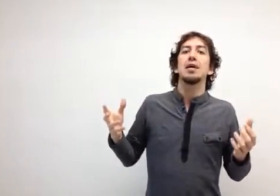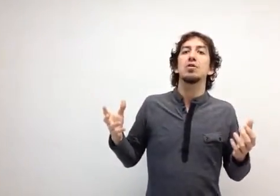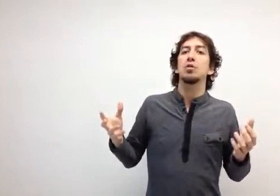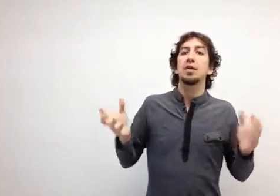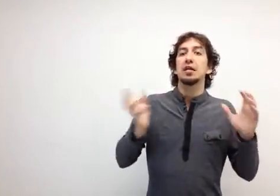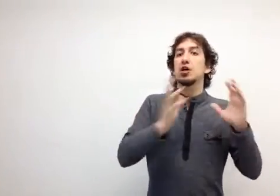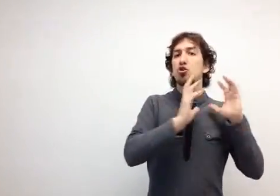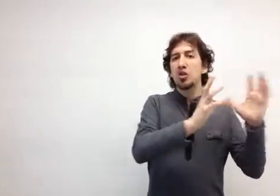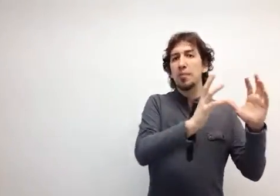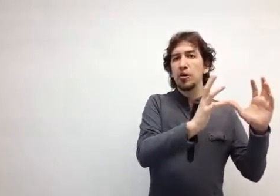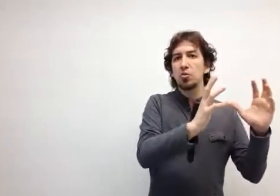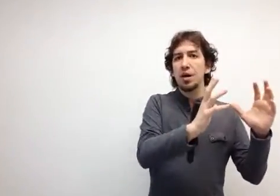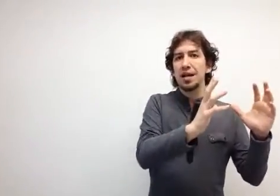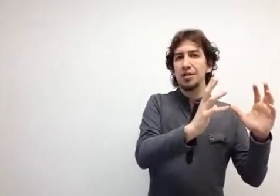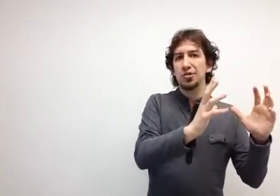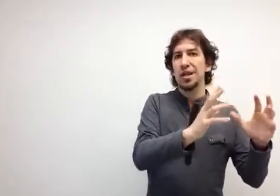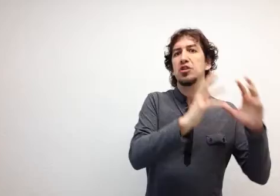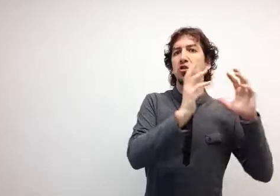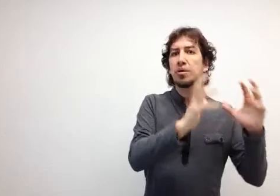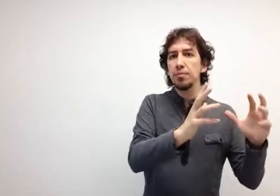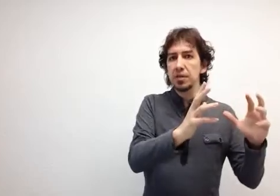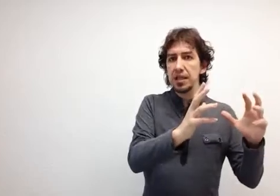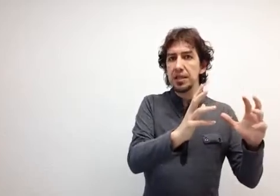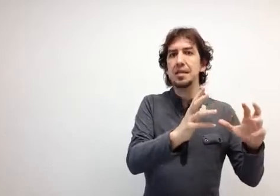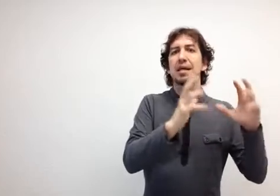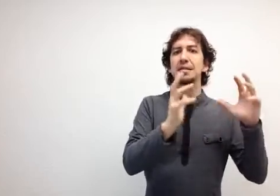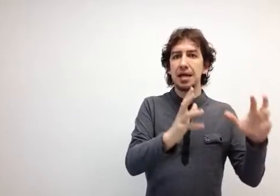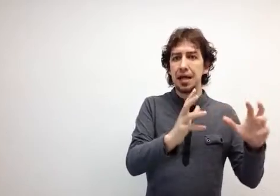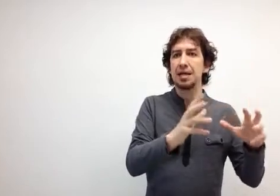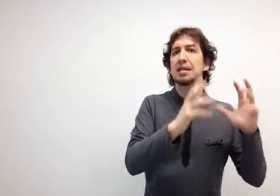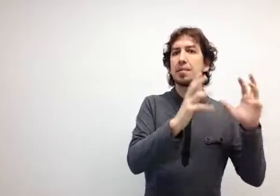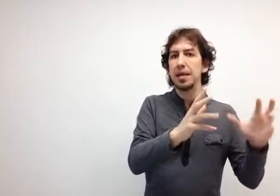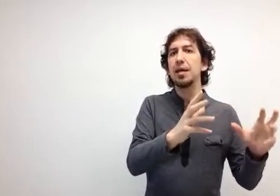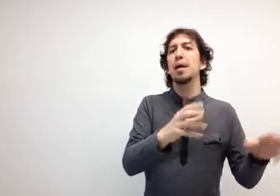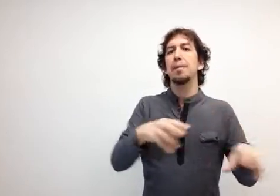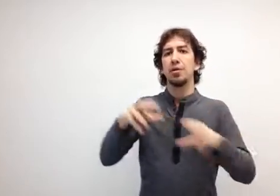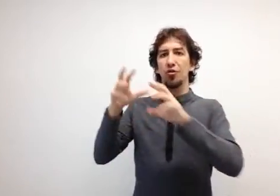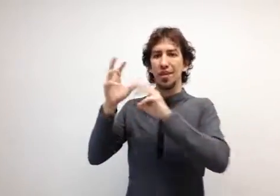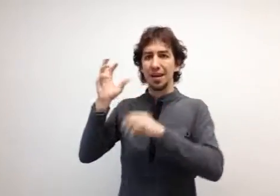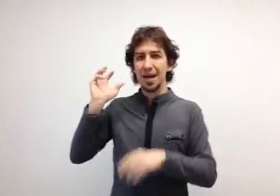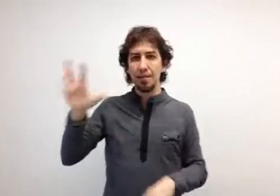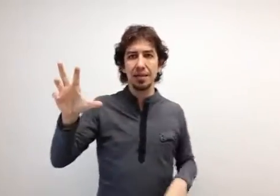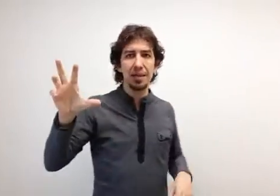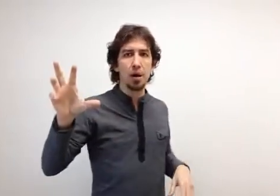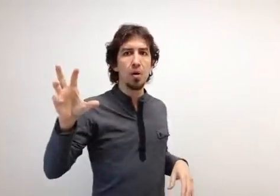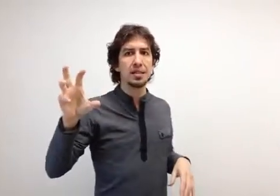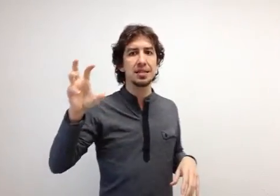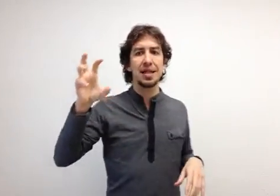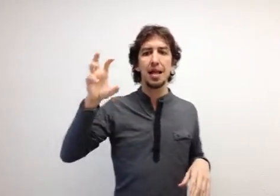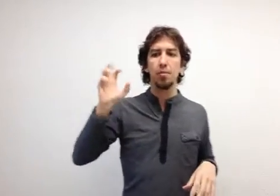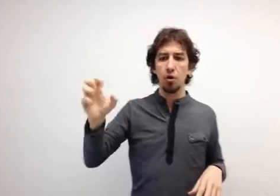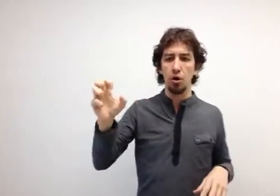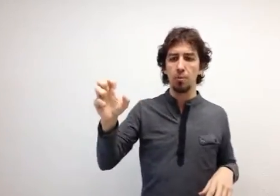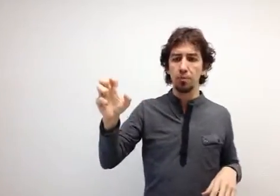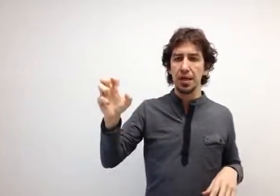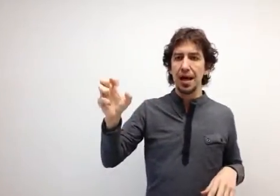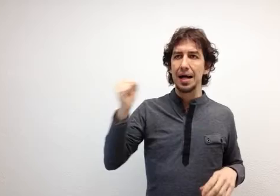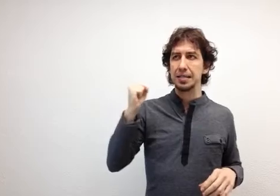Entonces, no os la podéis jugar a redes sociales. Son importantes, hay que estar, hay que estar bien, pero donde realmente te la juegas es en el blog. Así,